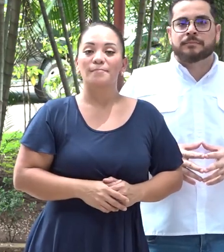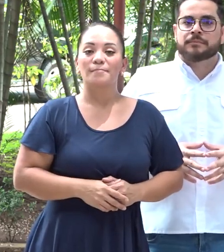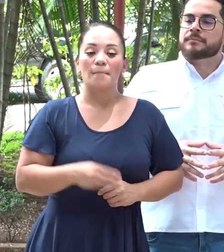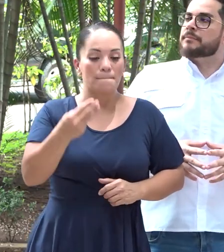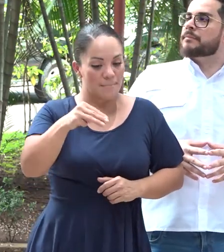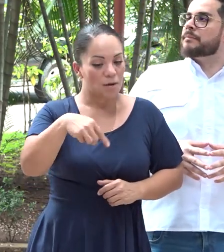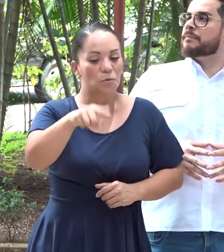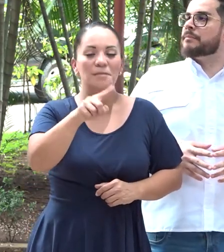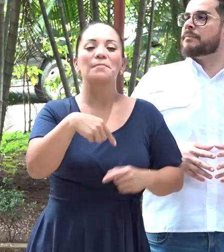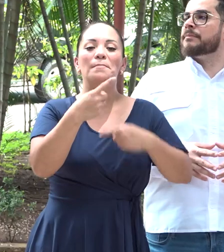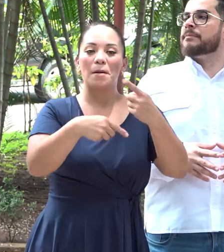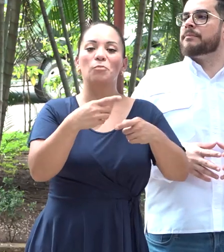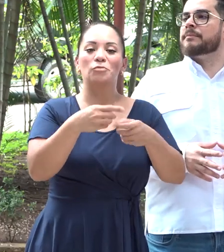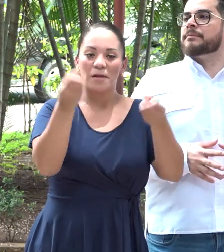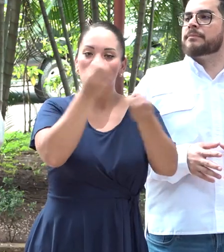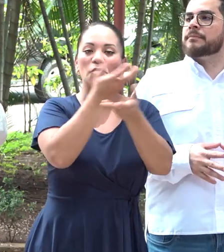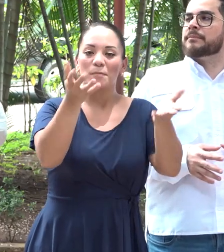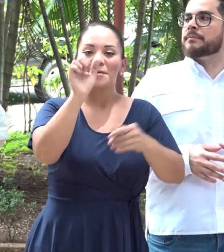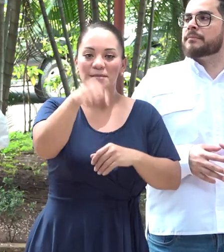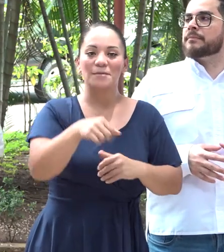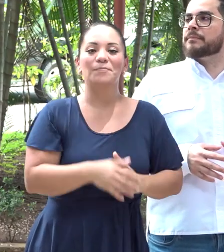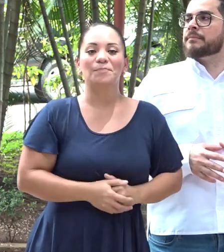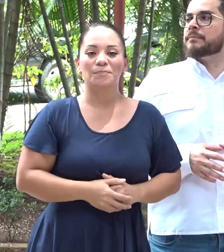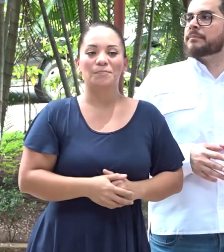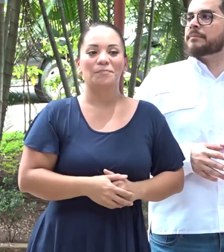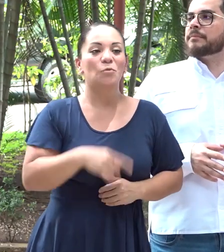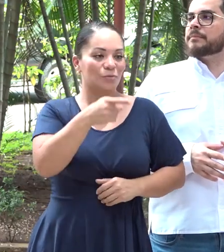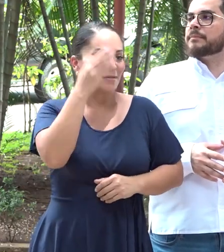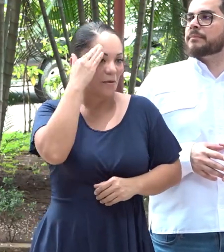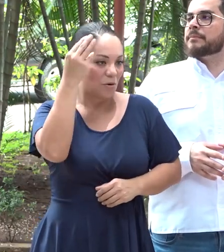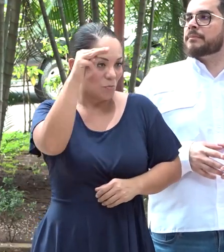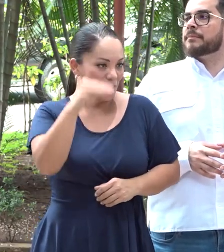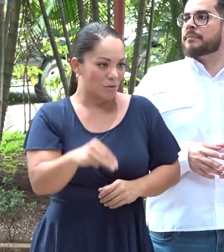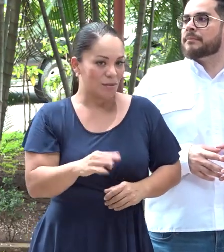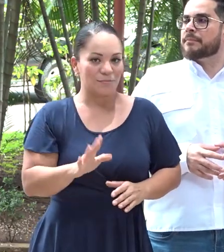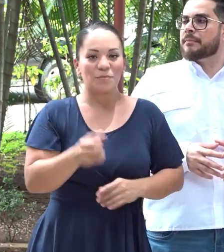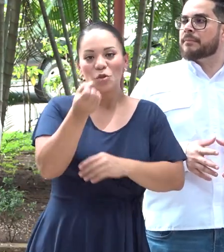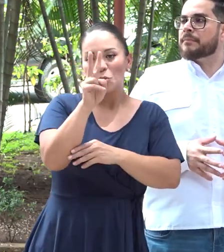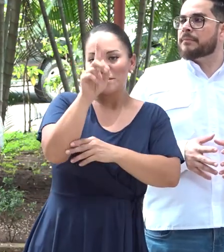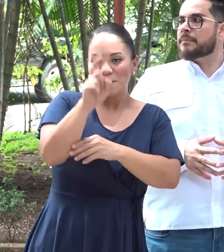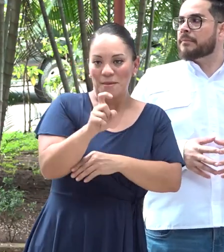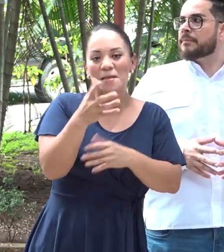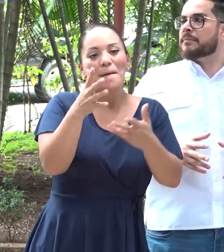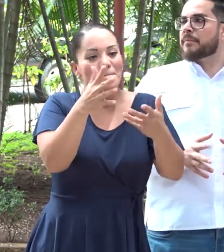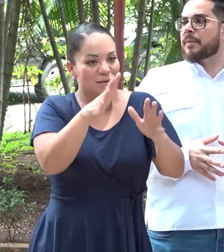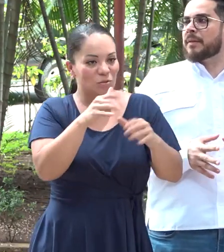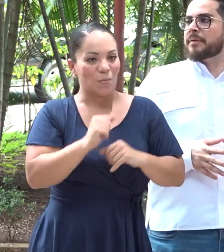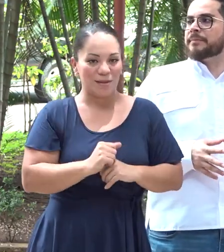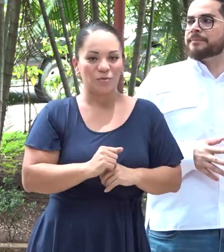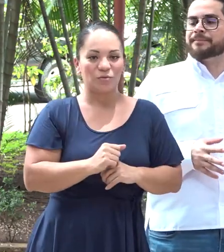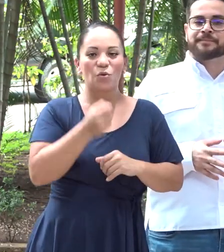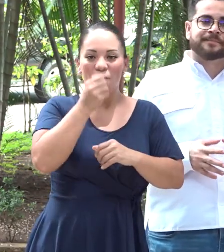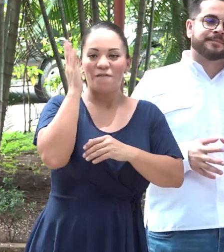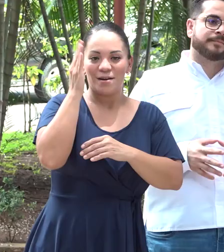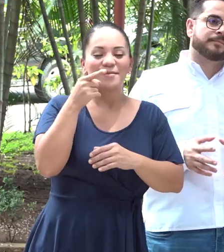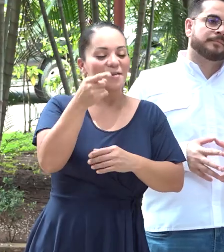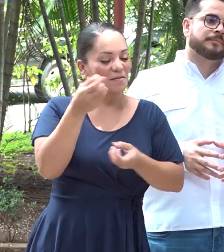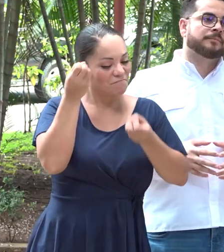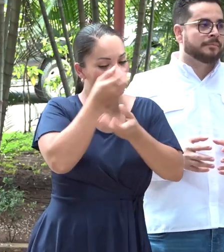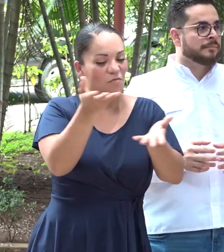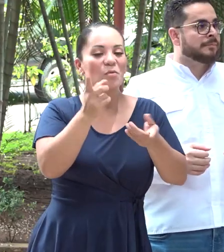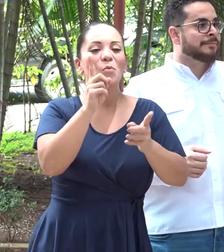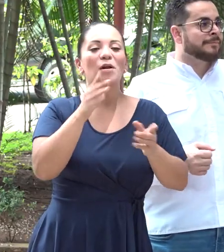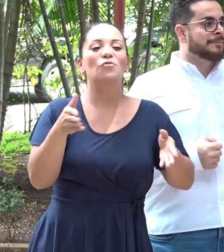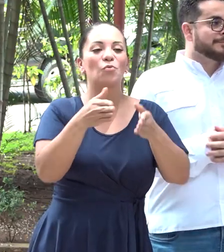vamos a hacer el anuncio. Como son los miércoles, a las 12 y media más o menos, vamos a anunciar cuál es la